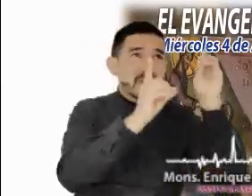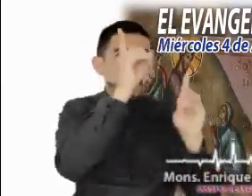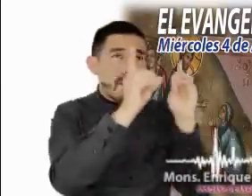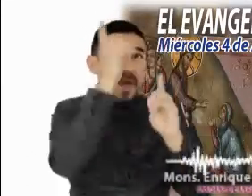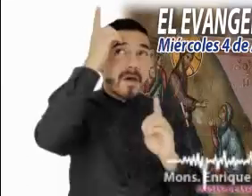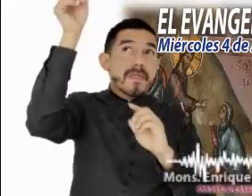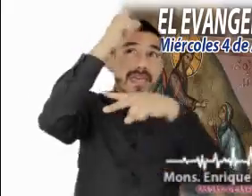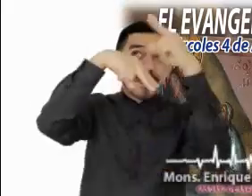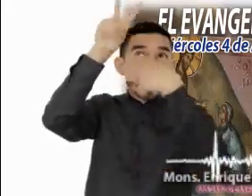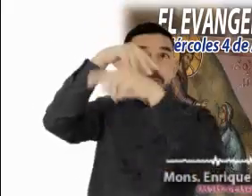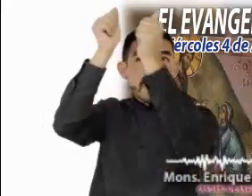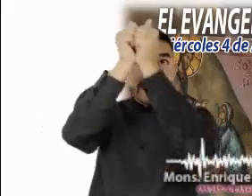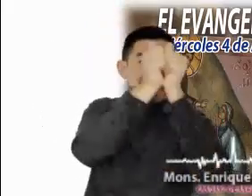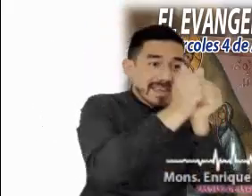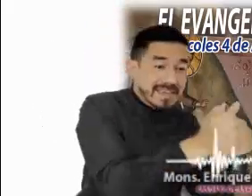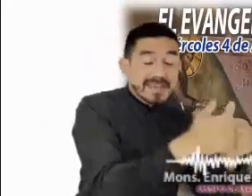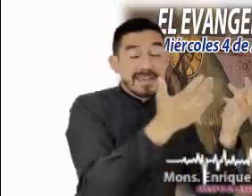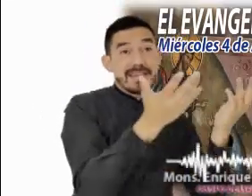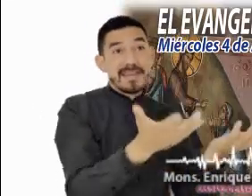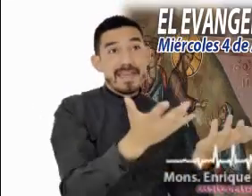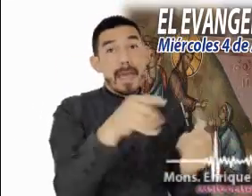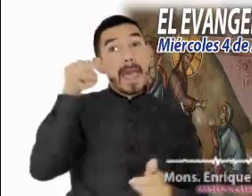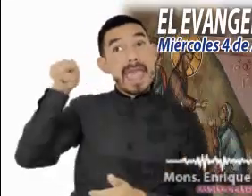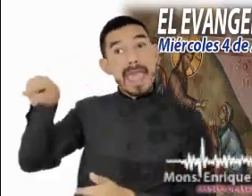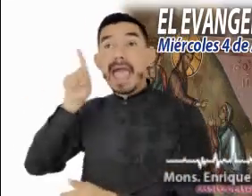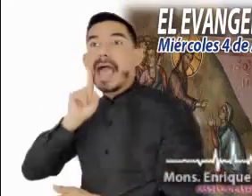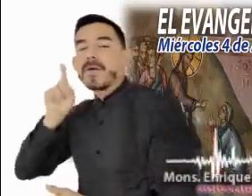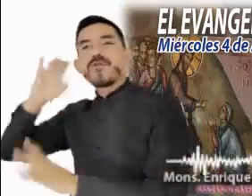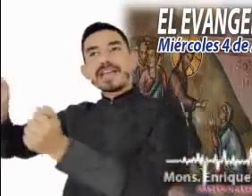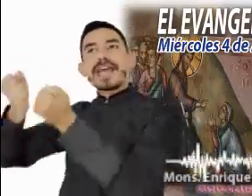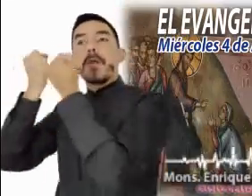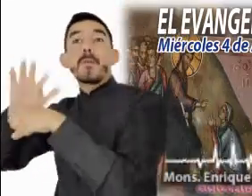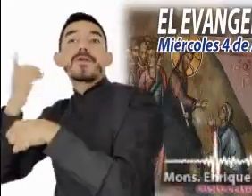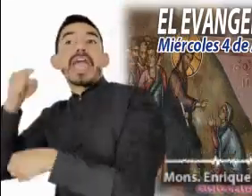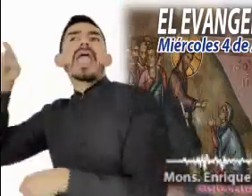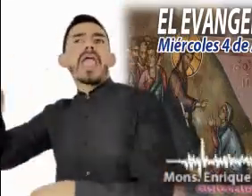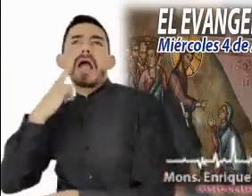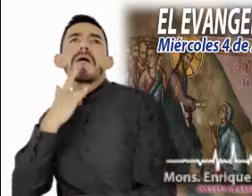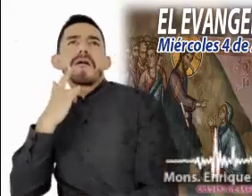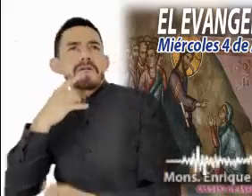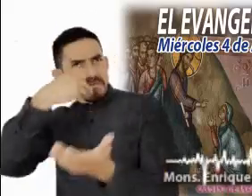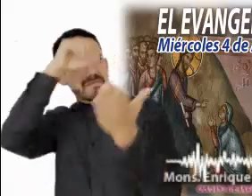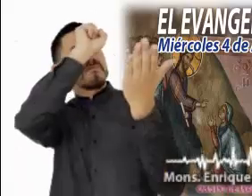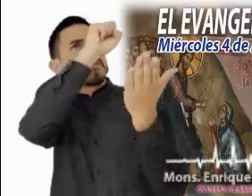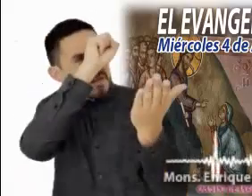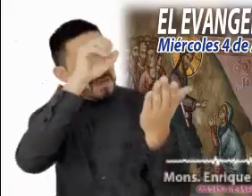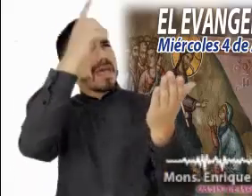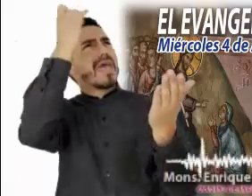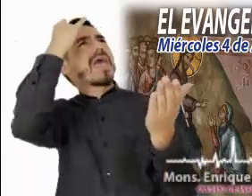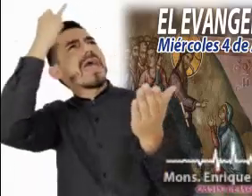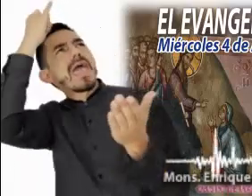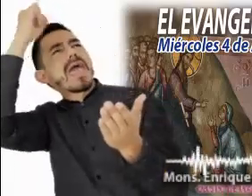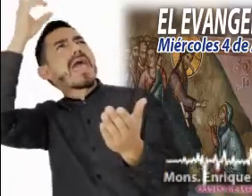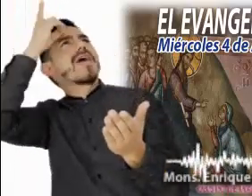dudaron de la presencia de Dios con ellos. El éxito de la mujer cananea es atreverse a imaginar a un Dios